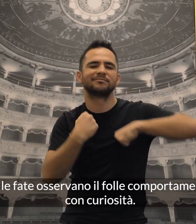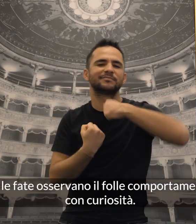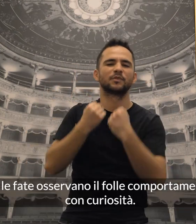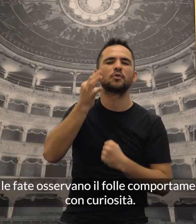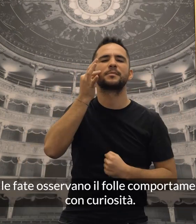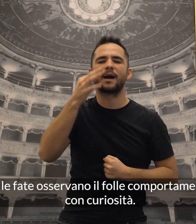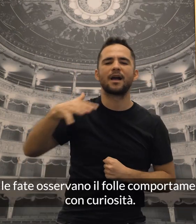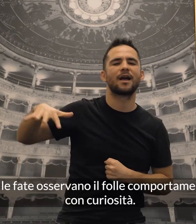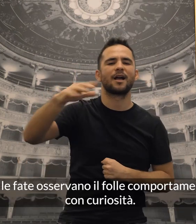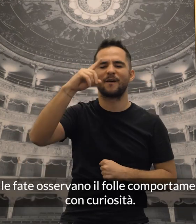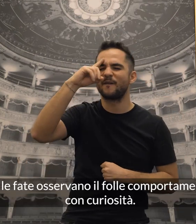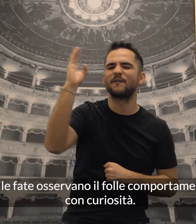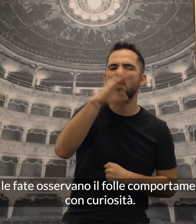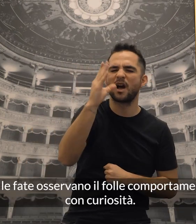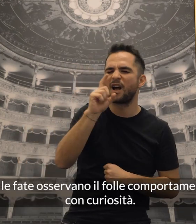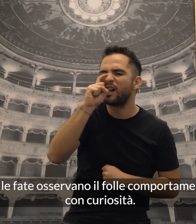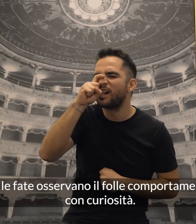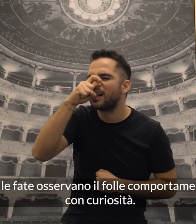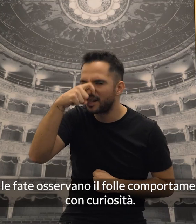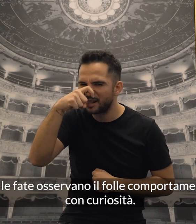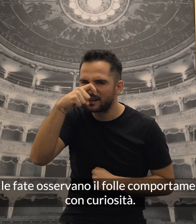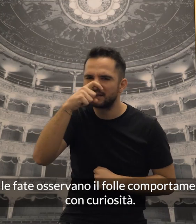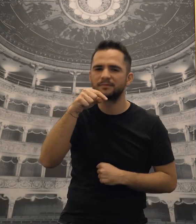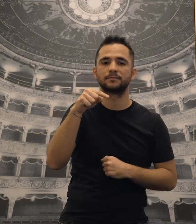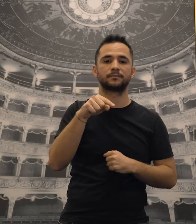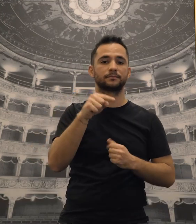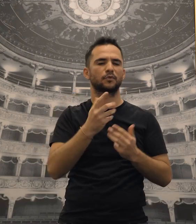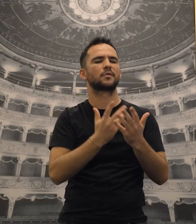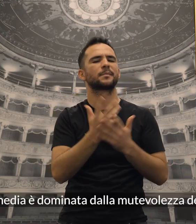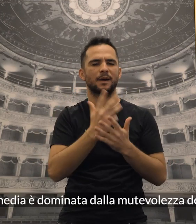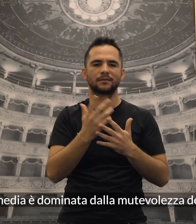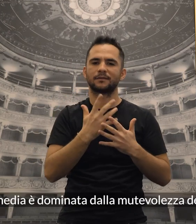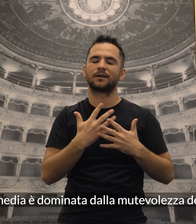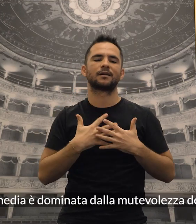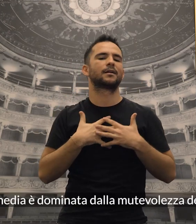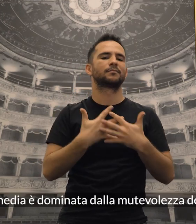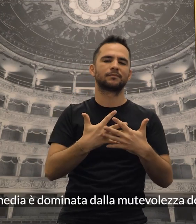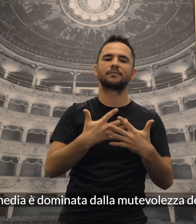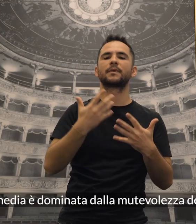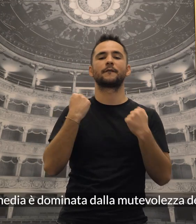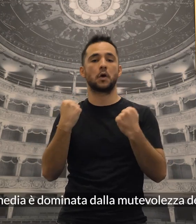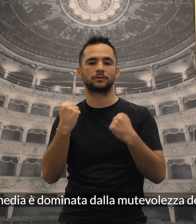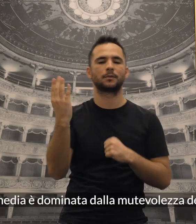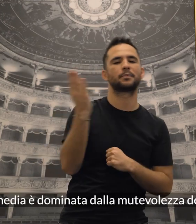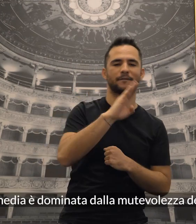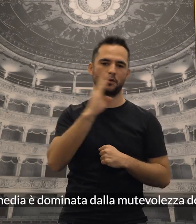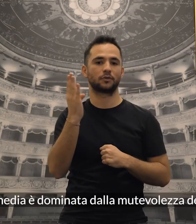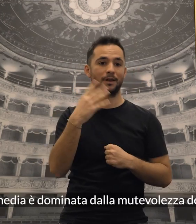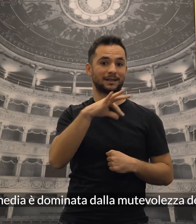osservano il folle comportamento umano con curiosità. La commedia è dominata dalla mutevolezza dell'amore